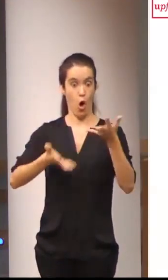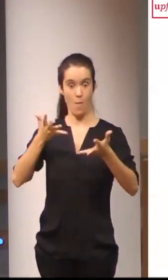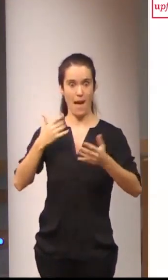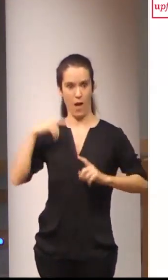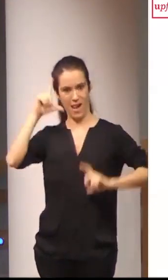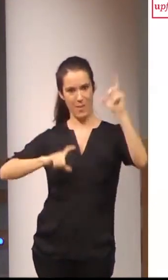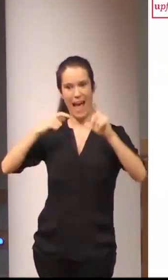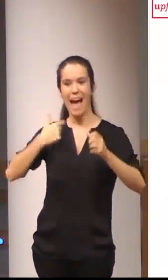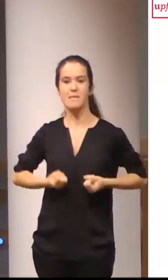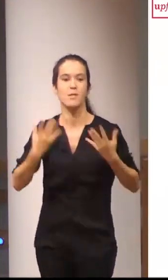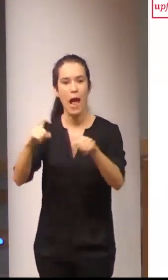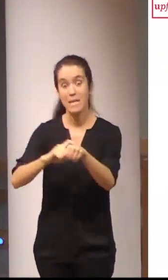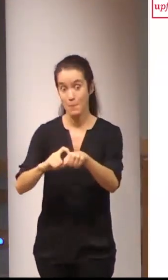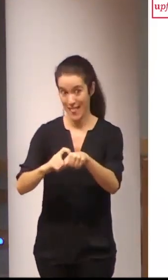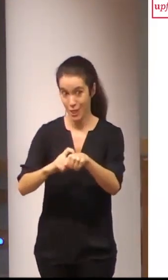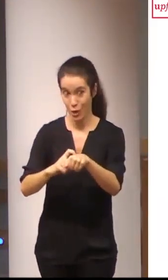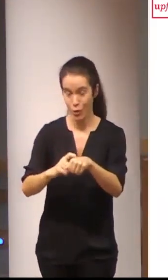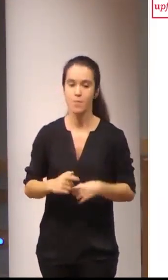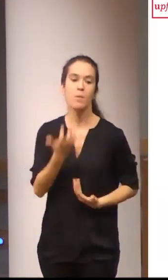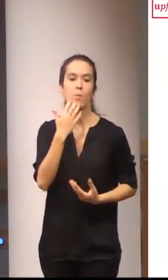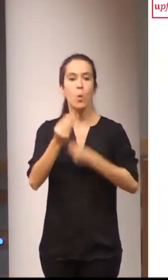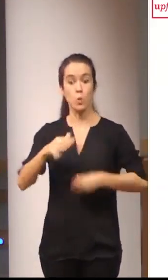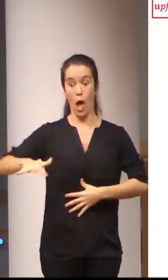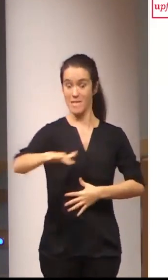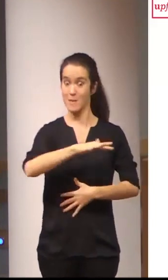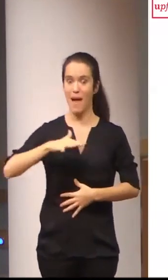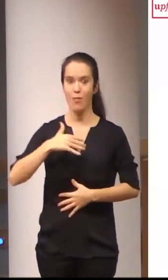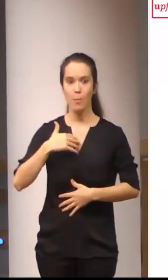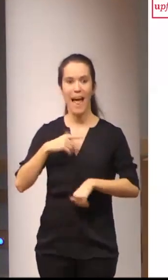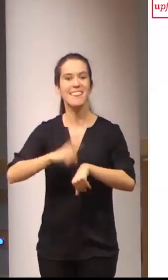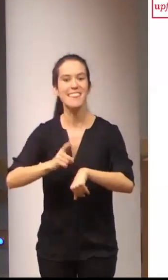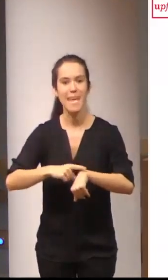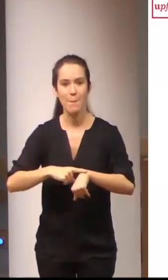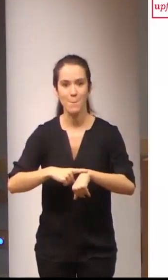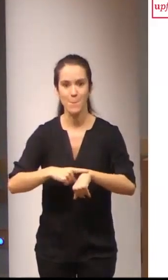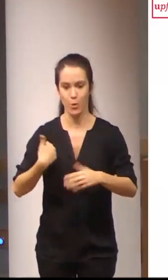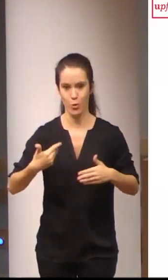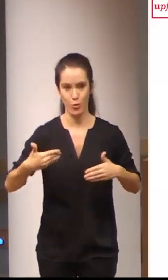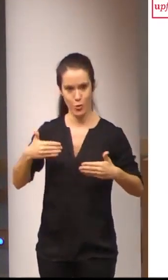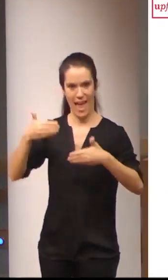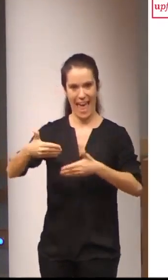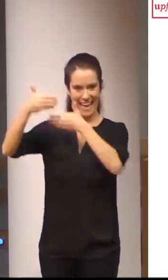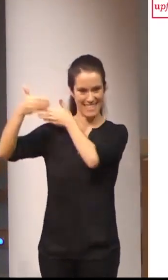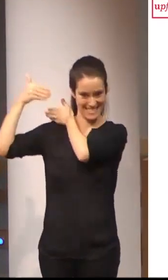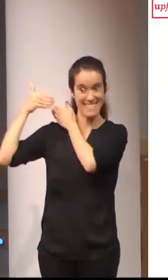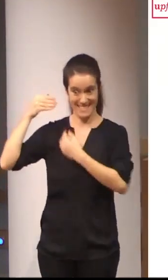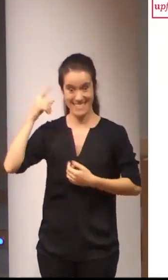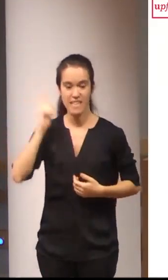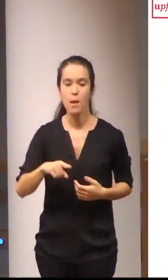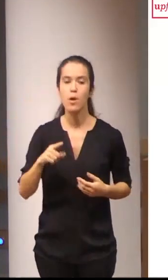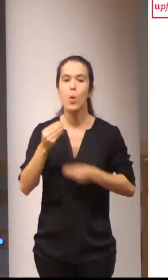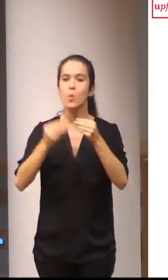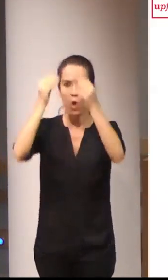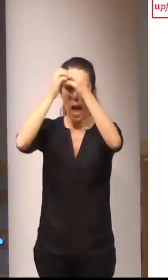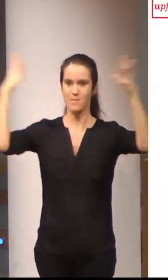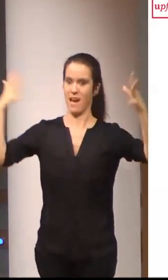aspecto, el uso del espacio para expresar el tiempo con los ejes espaciales, o el uso abstracto